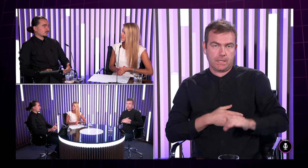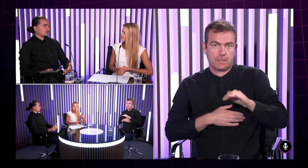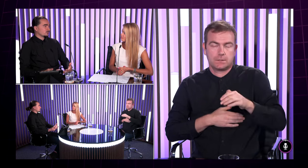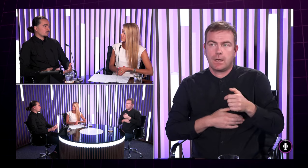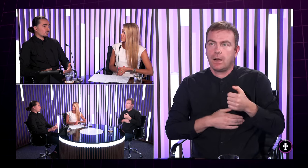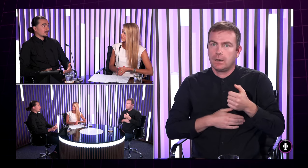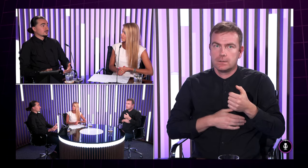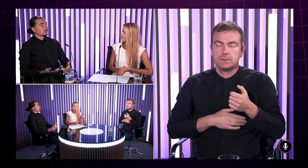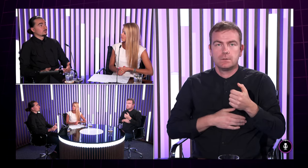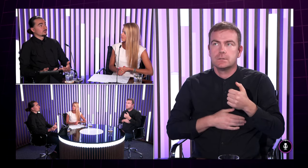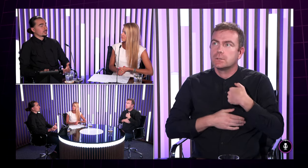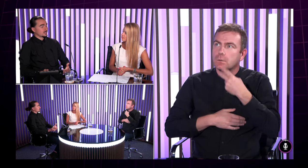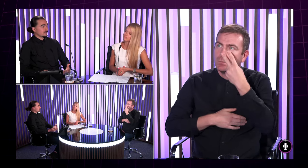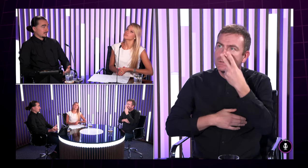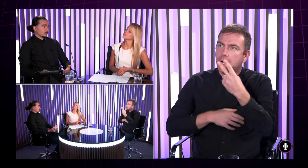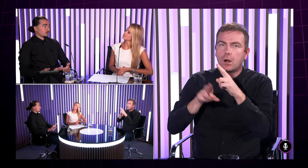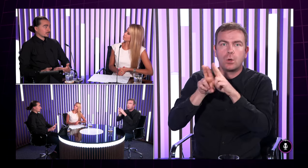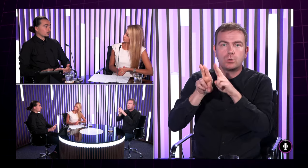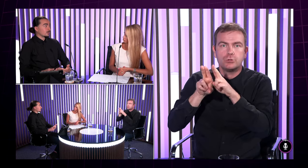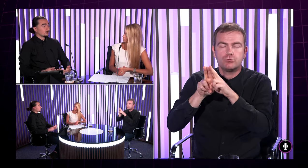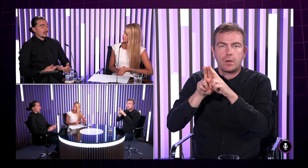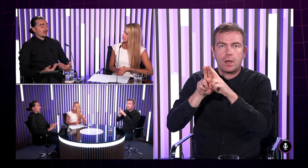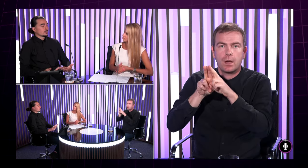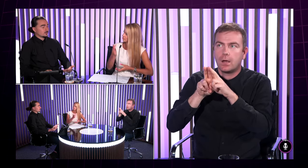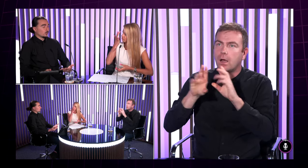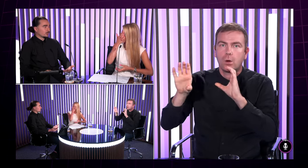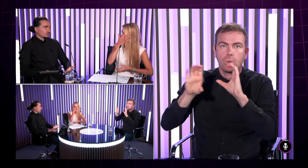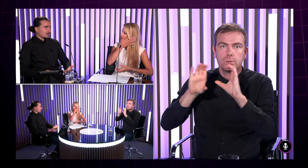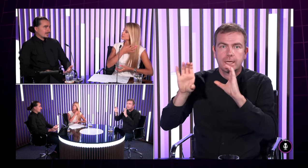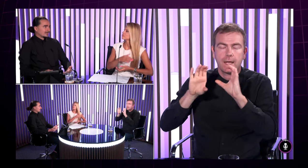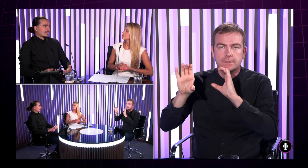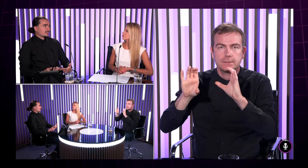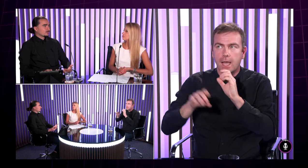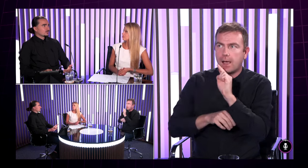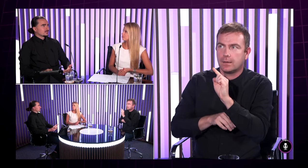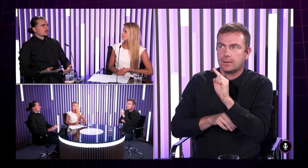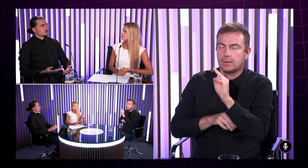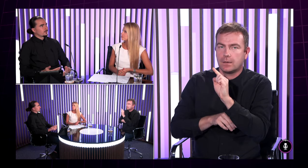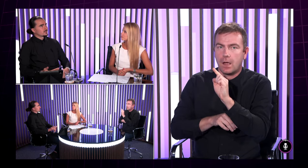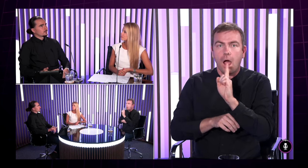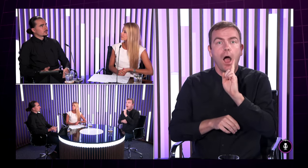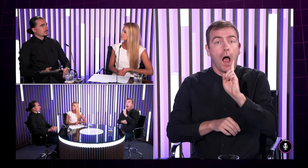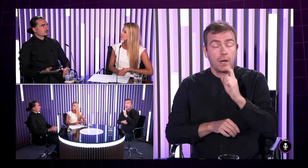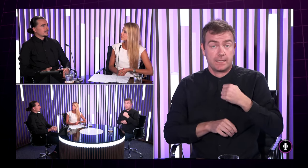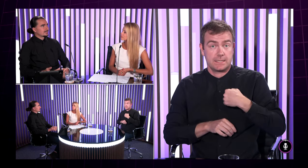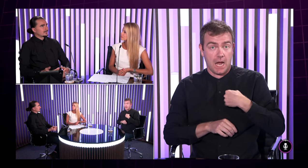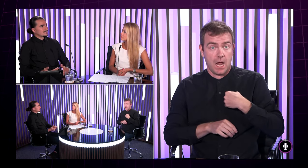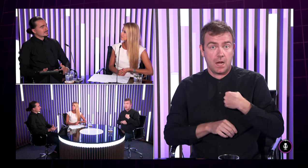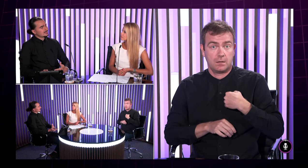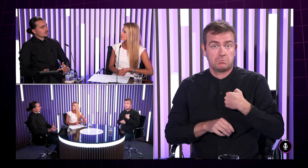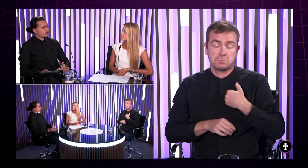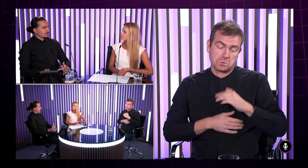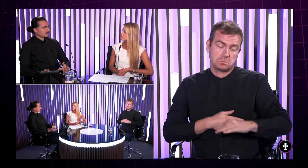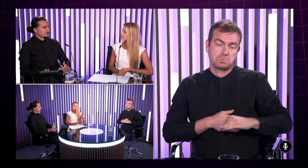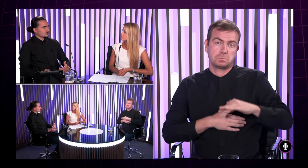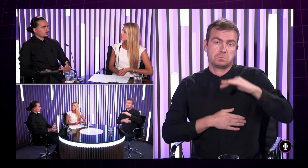rýchlo zvykne na tú komunikáciu ktorú mu rodičia sprostredkovali alebo teda ako s ním komunikujú tak nepociťoval som to povedzme možno až do nejakej tej